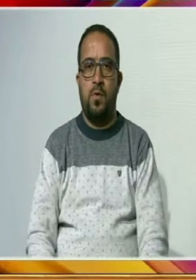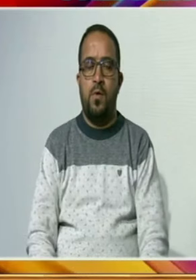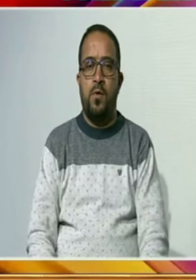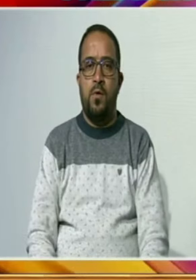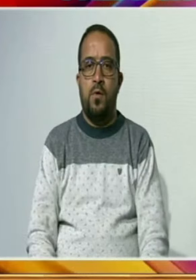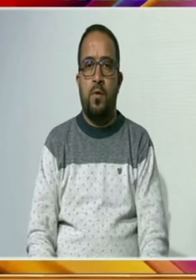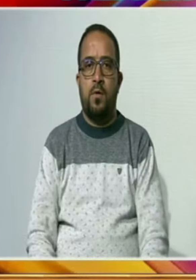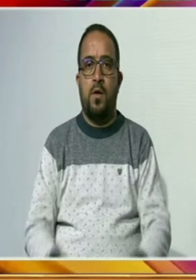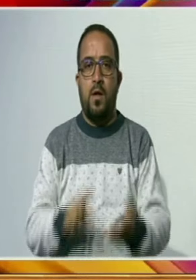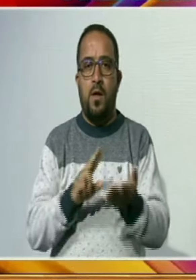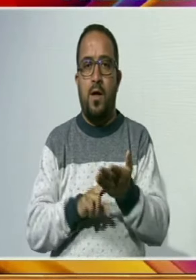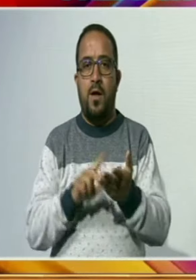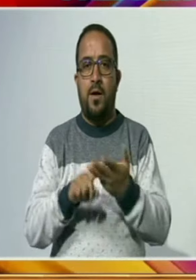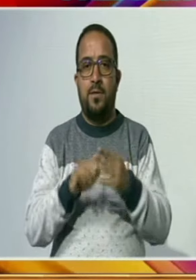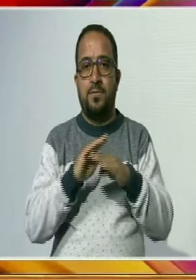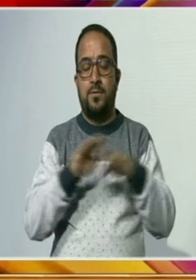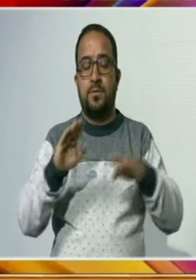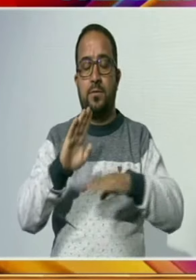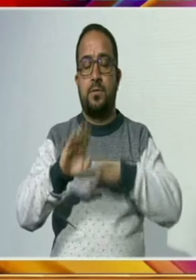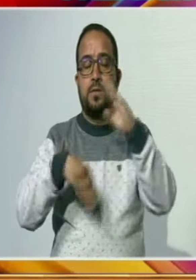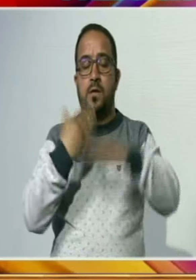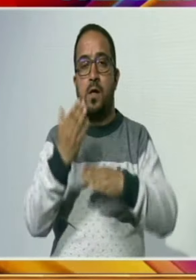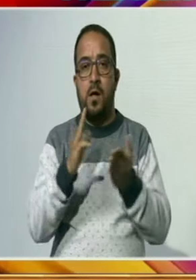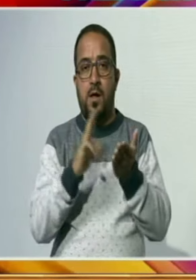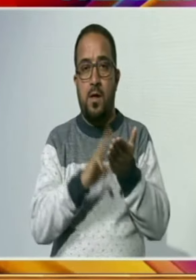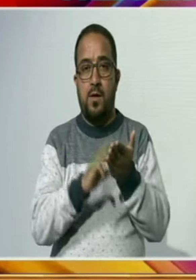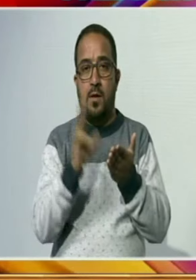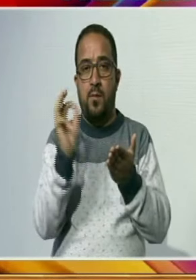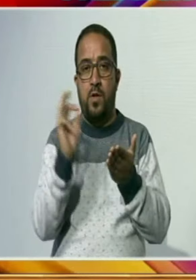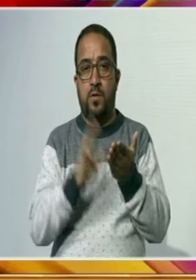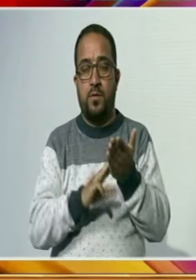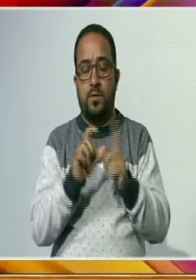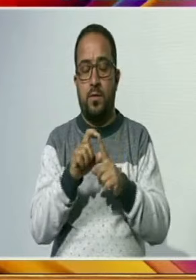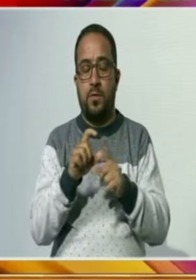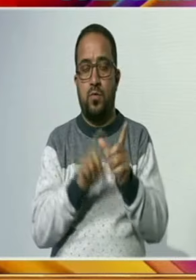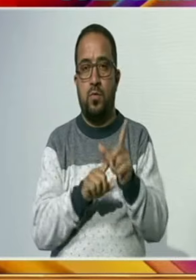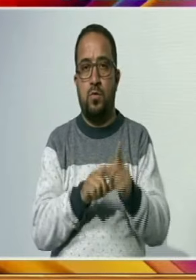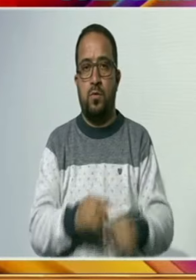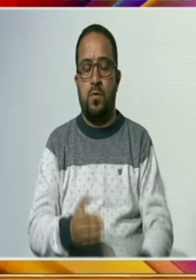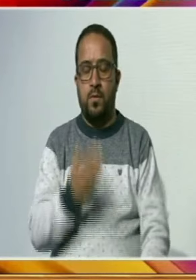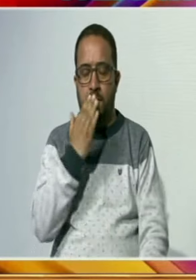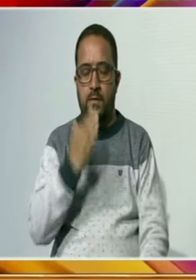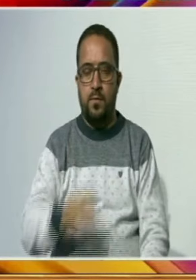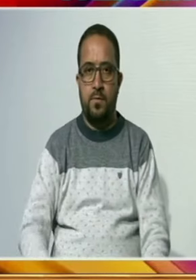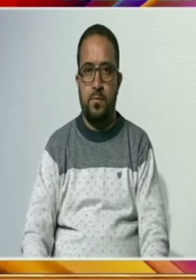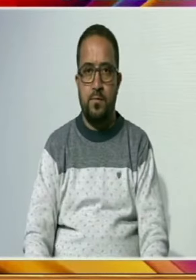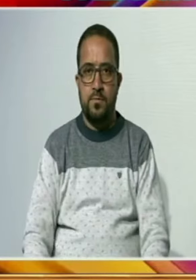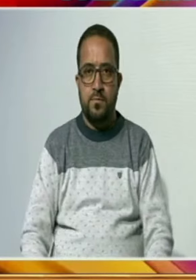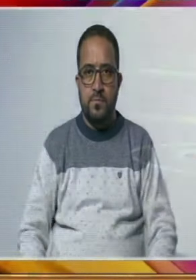اس کے ساتھ یہ خبرمہ خاتم ہو آپ سے اجازت چاہیں گے اللہ حافظ